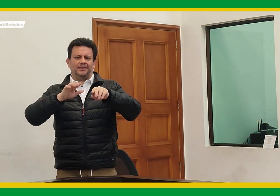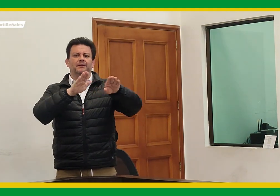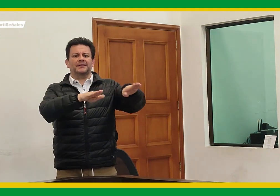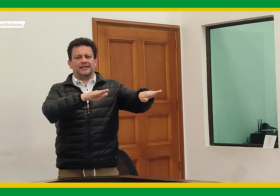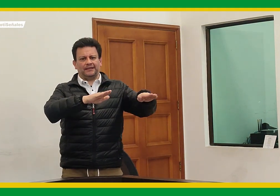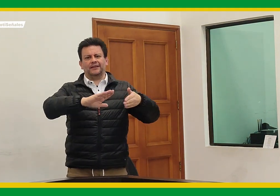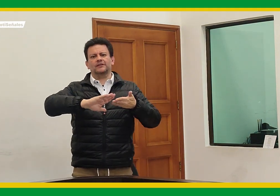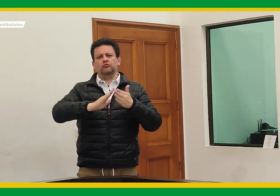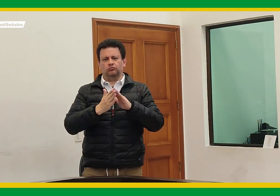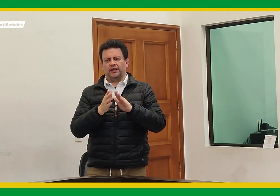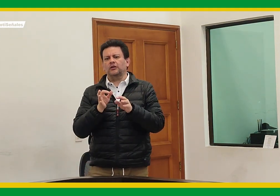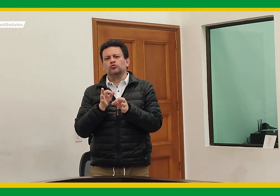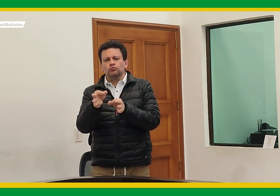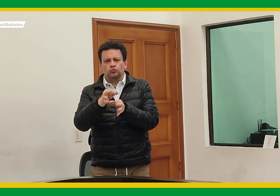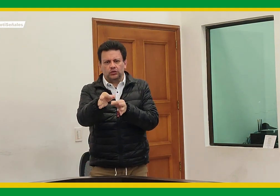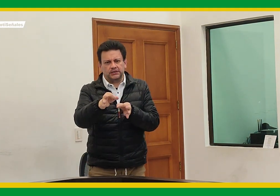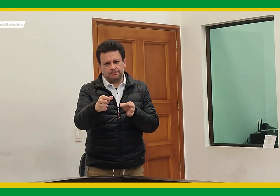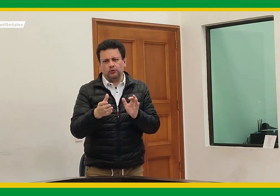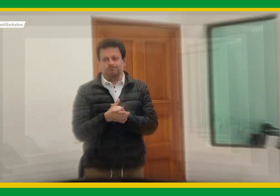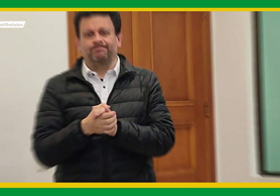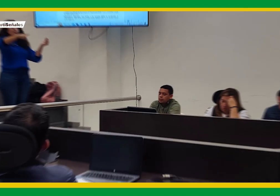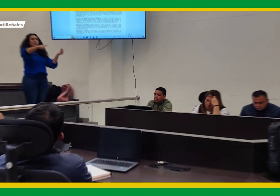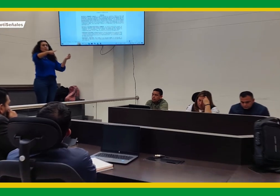FENASCOL, sino también representantes de los demás municipios.